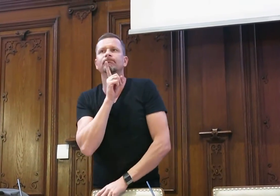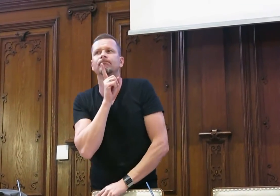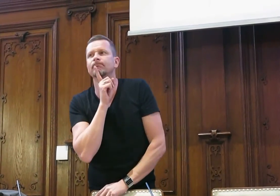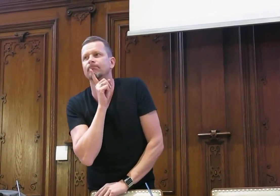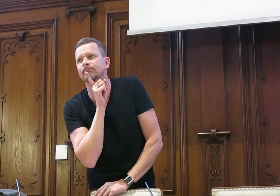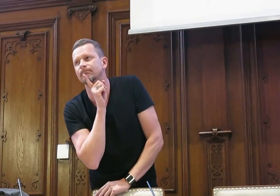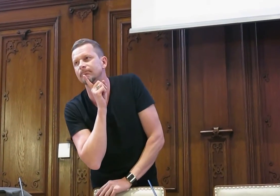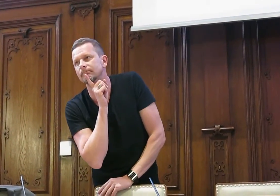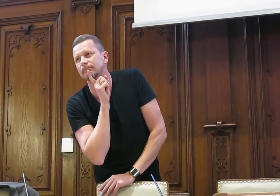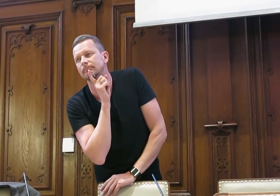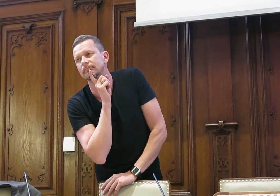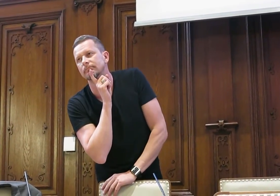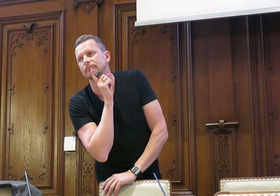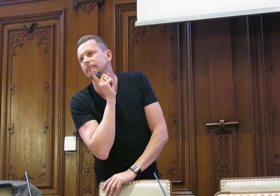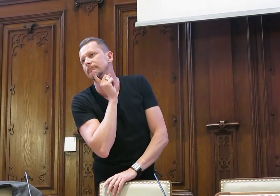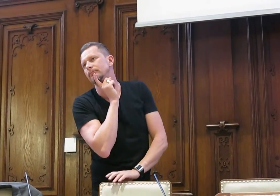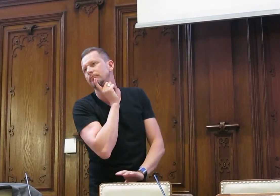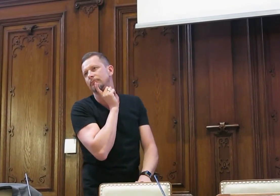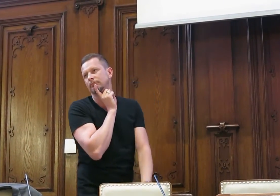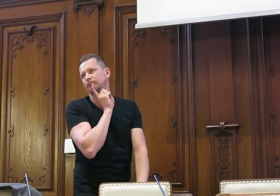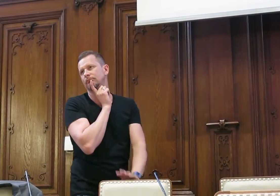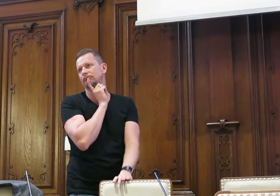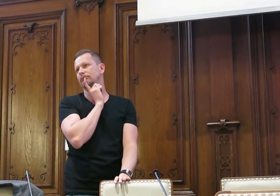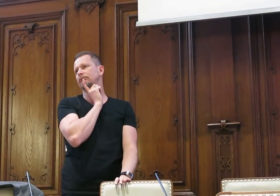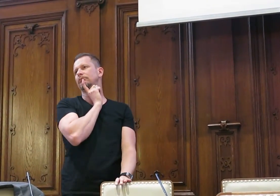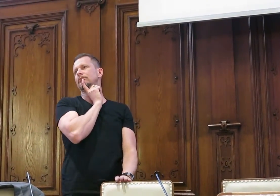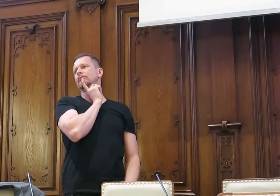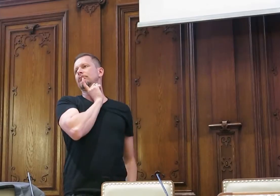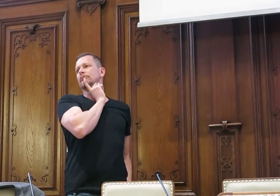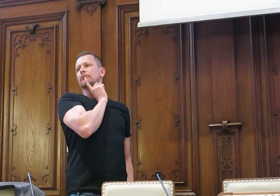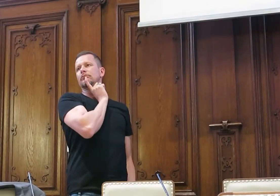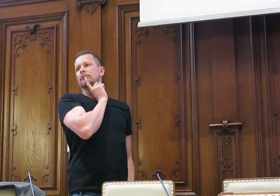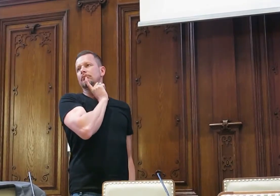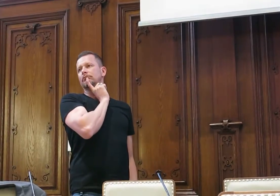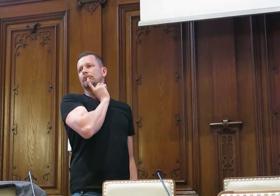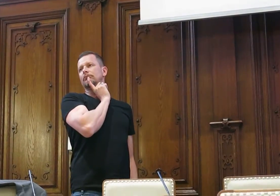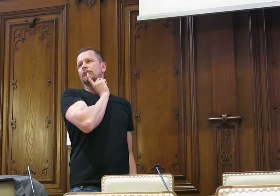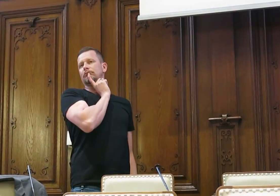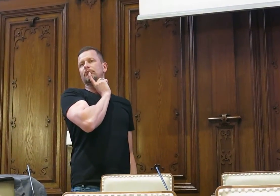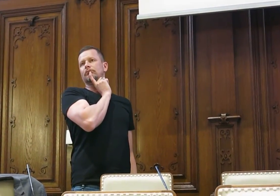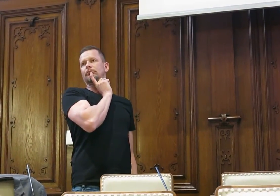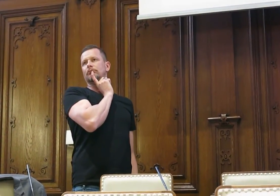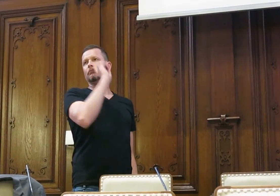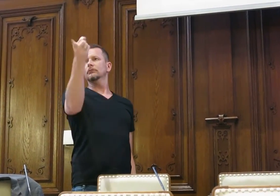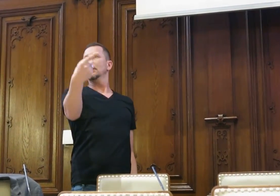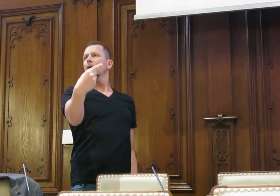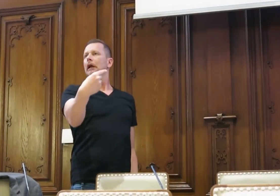Jetzt auch eine Sache, wo wir wirklich auch eben die Gehördosen selber unsere Witze machen,